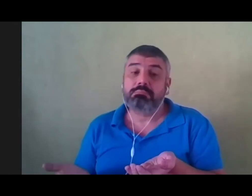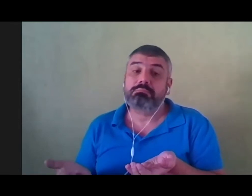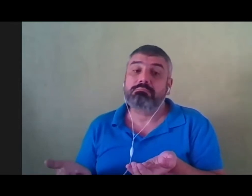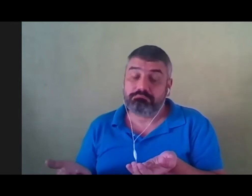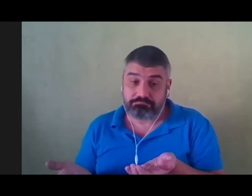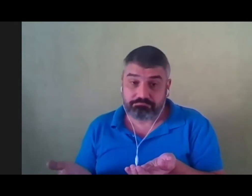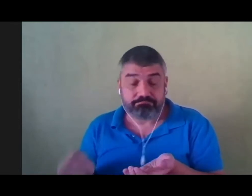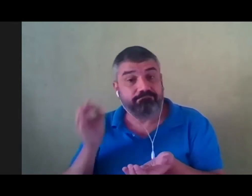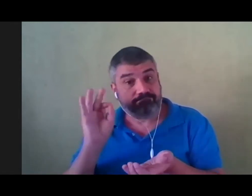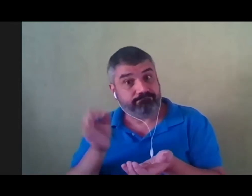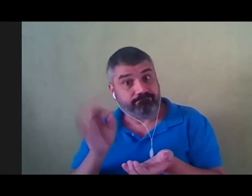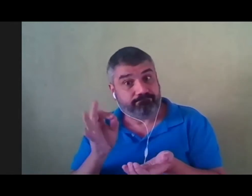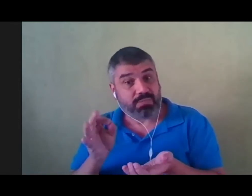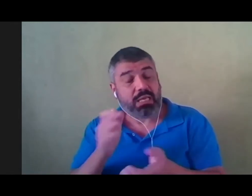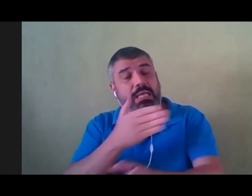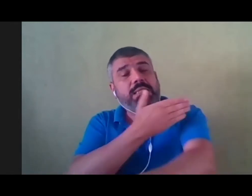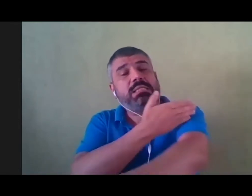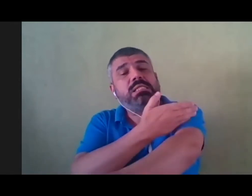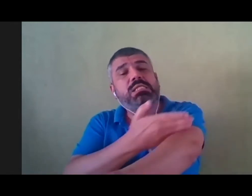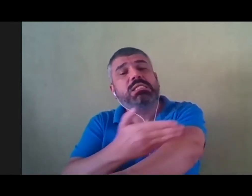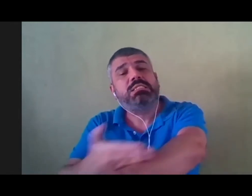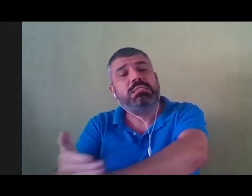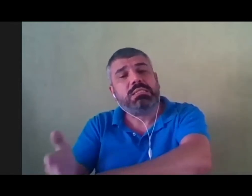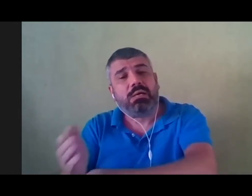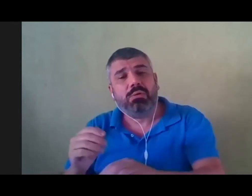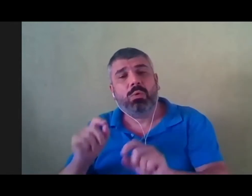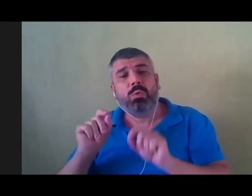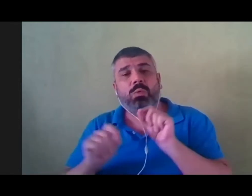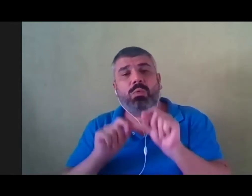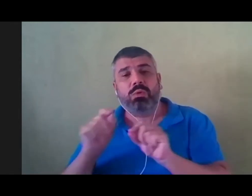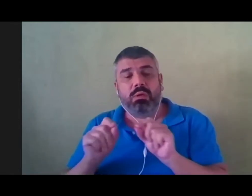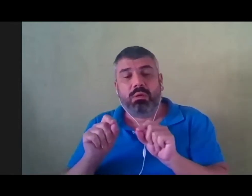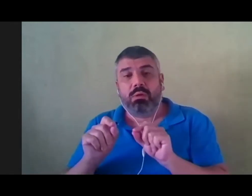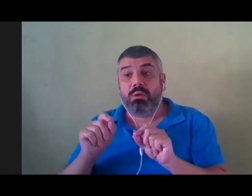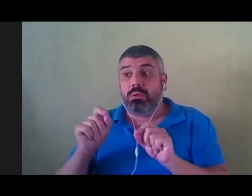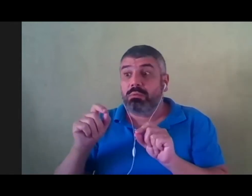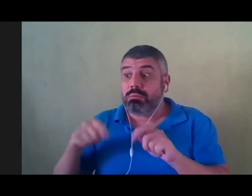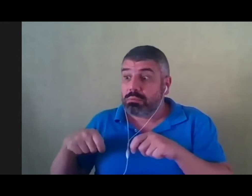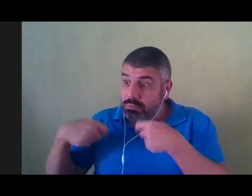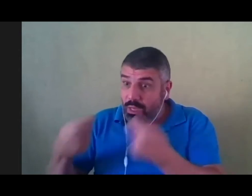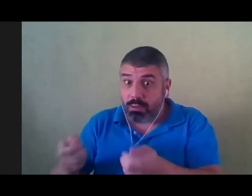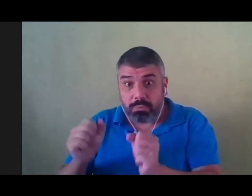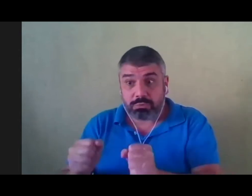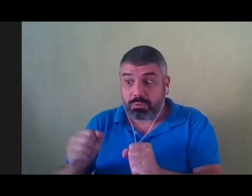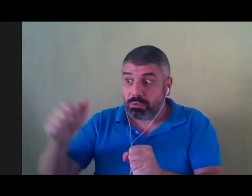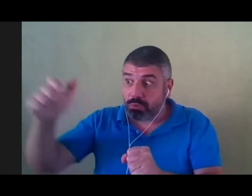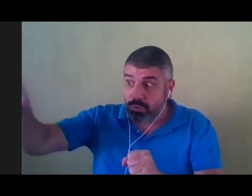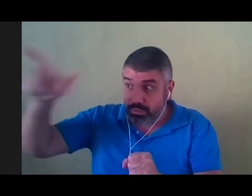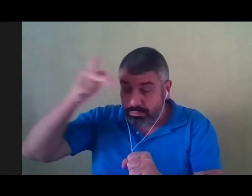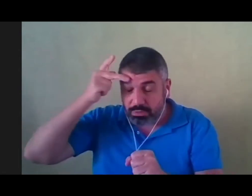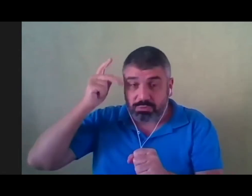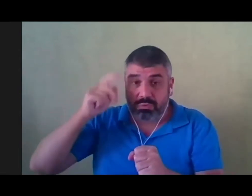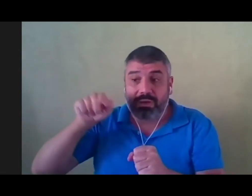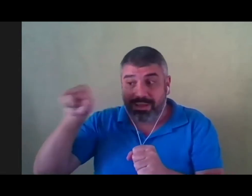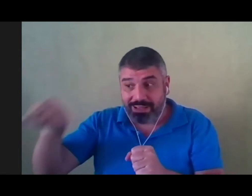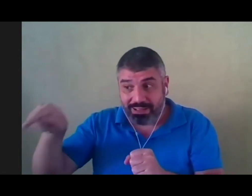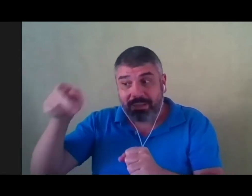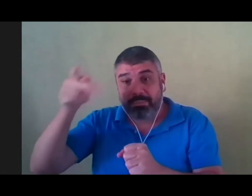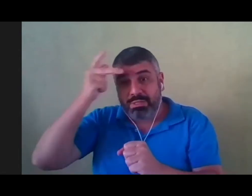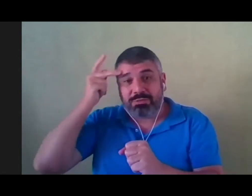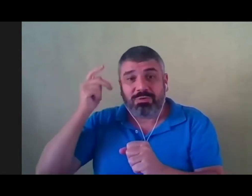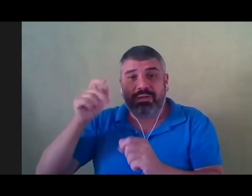Era a tradição. Passar para o outro poder de fazer o outro feliz. E aquela